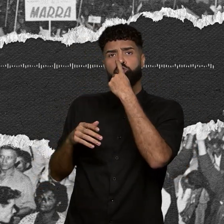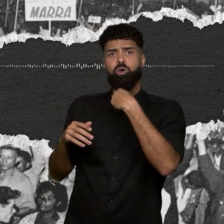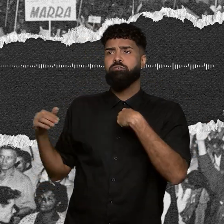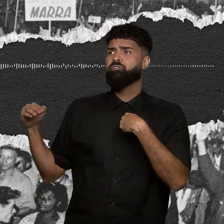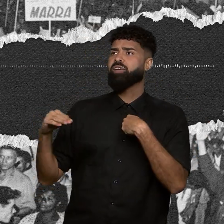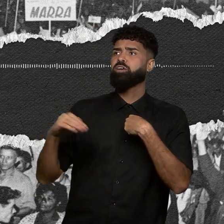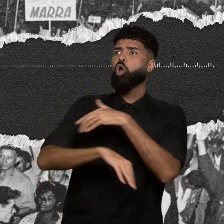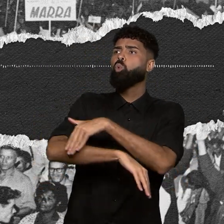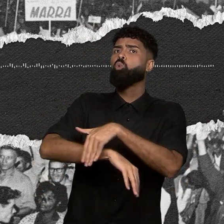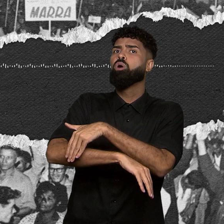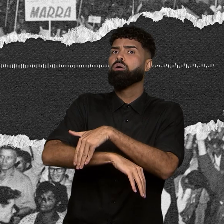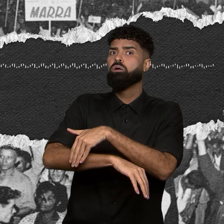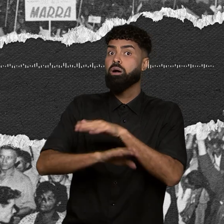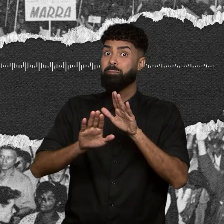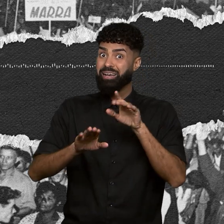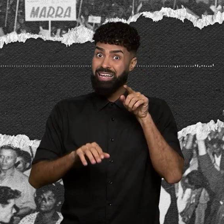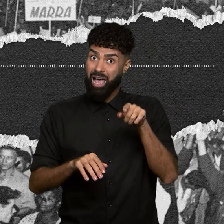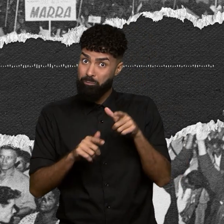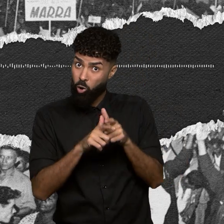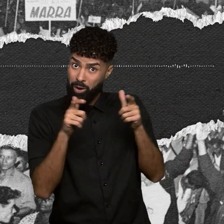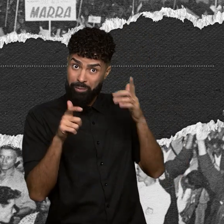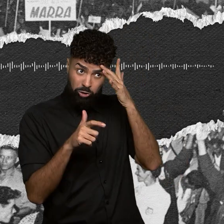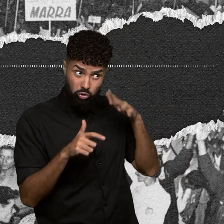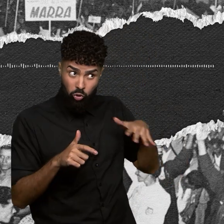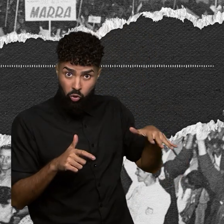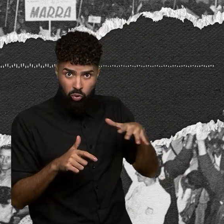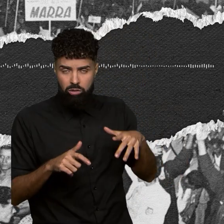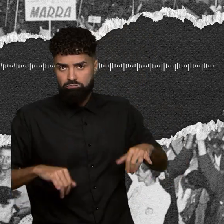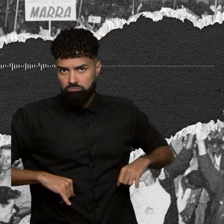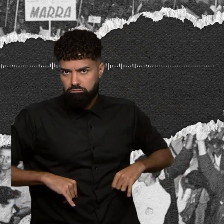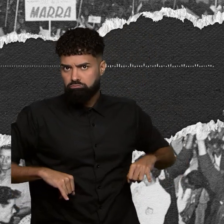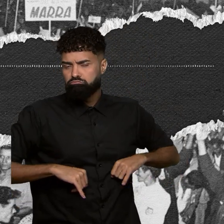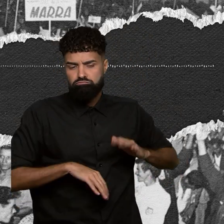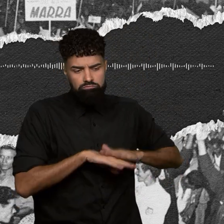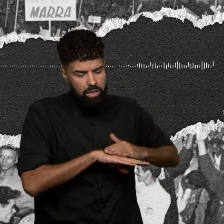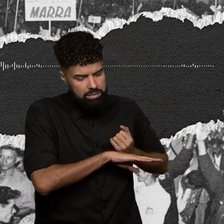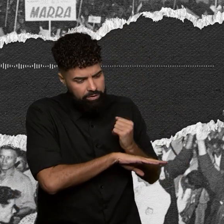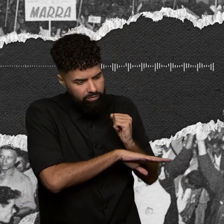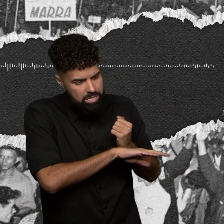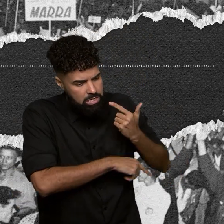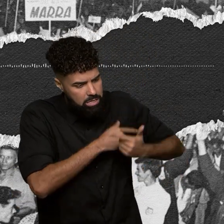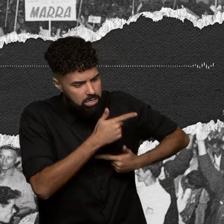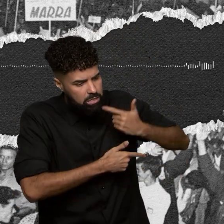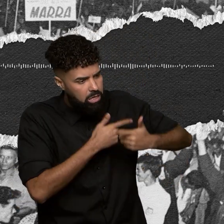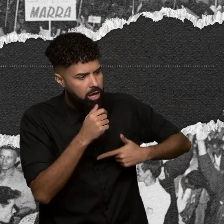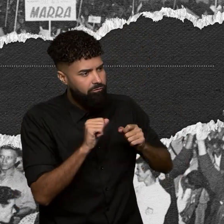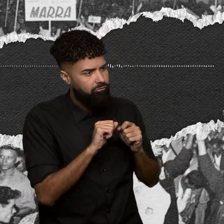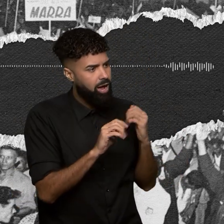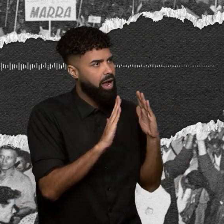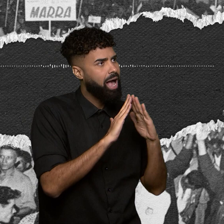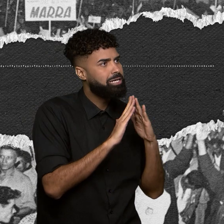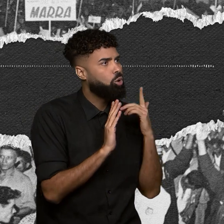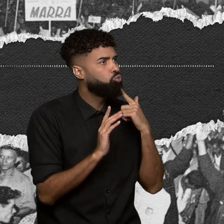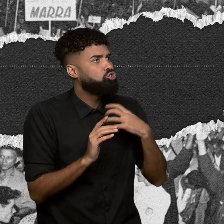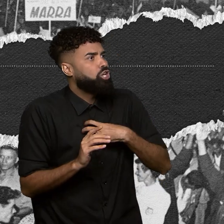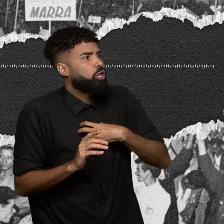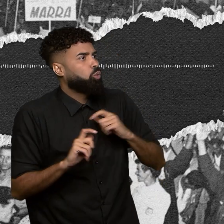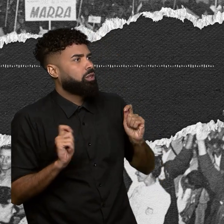realidade desse contingente enorme de pessoas que passam a se virar para construir a própria casa do jeito que der. E falta de infraestrutura em